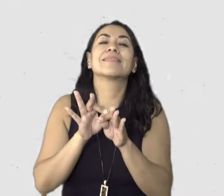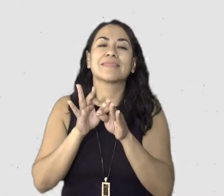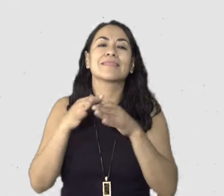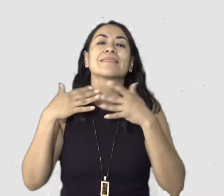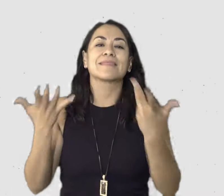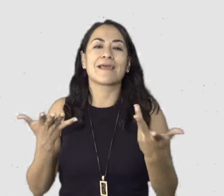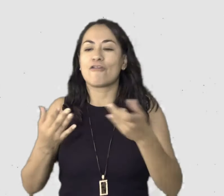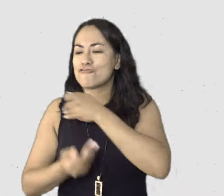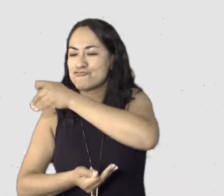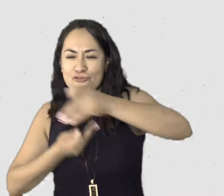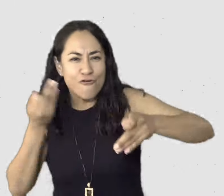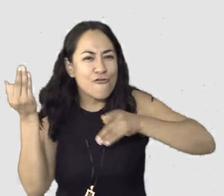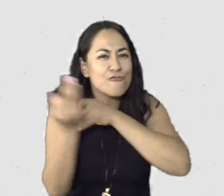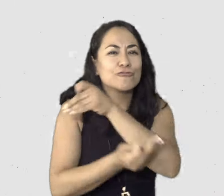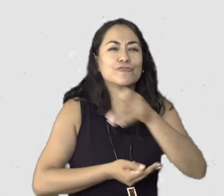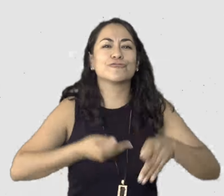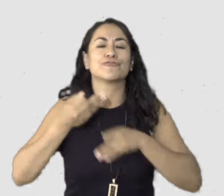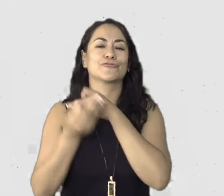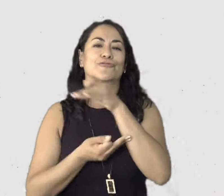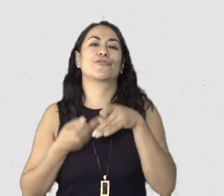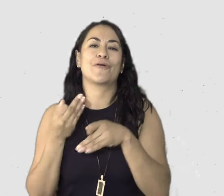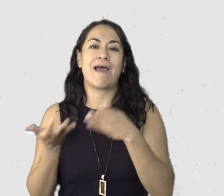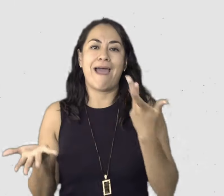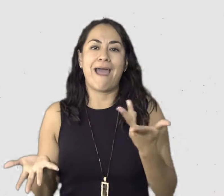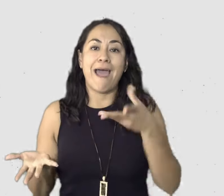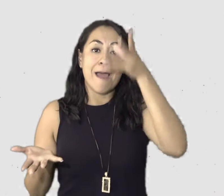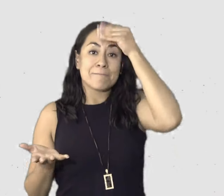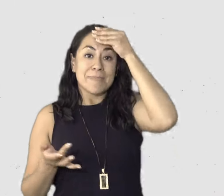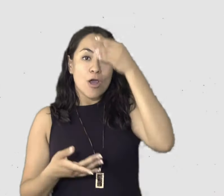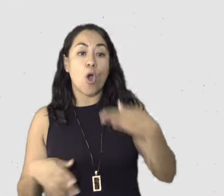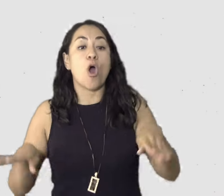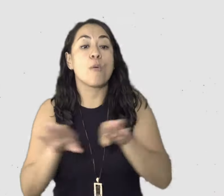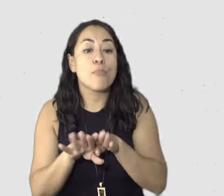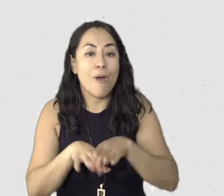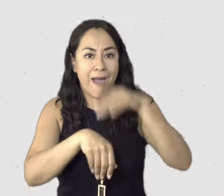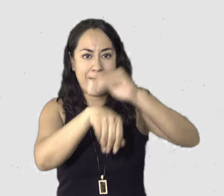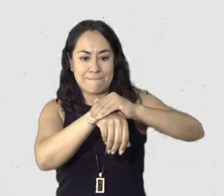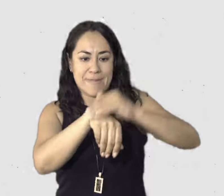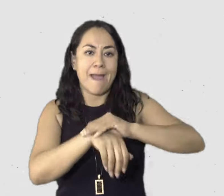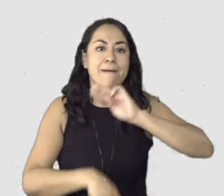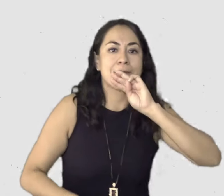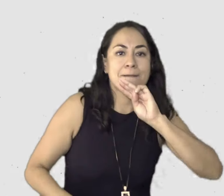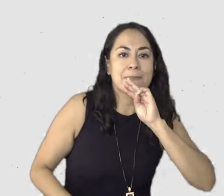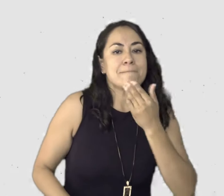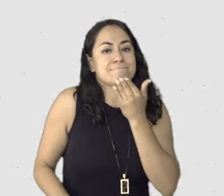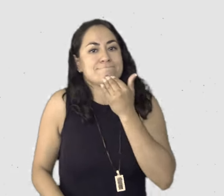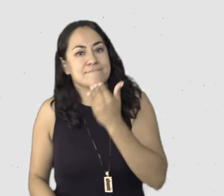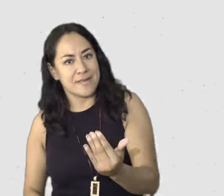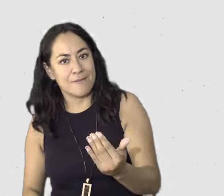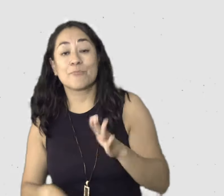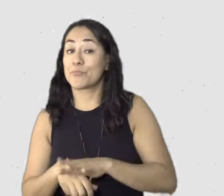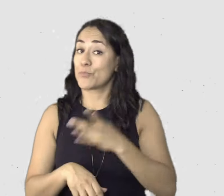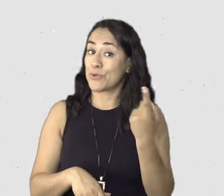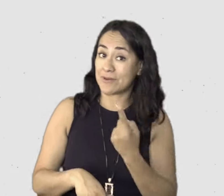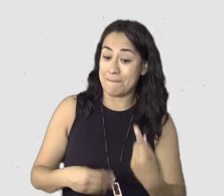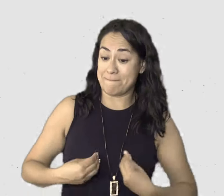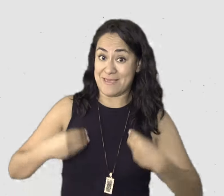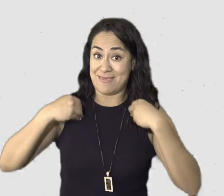que sigamos aprendiendo a ser el tipo de amiga de mamá que otras personas necesitan porque la maternidad no tendría por qué ser